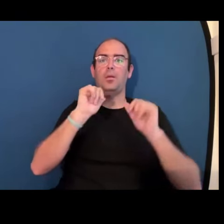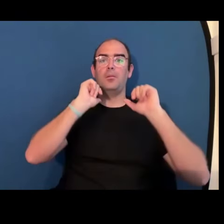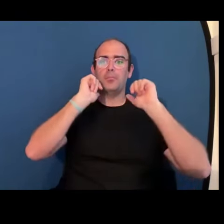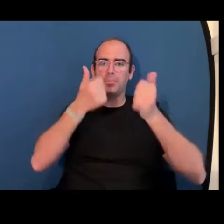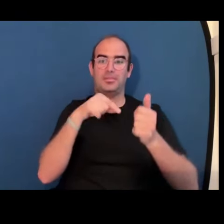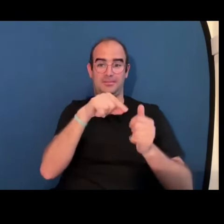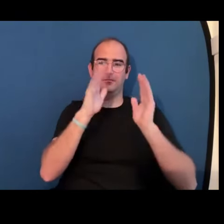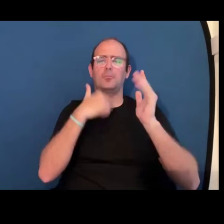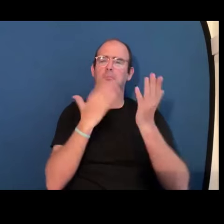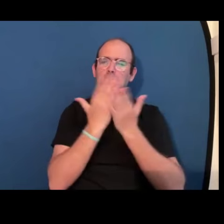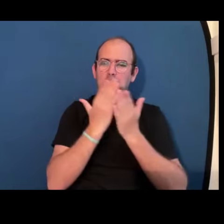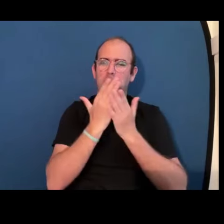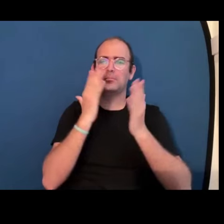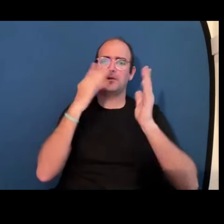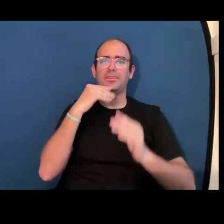gestión